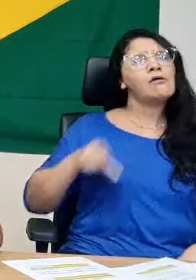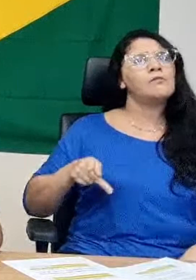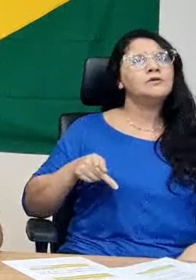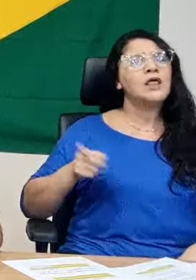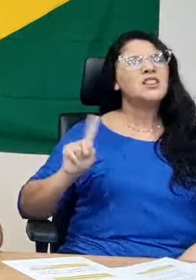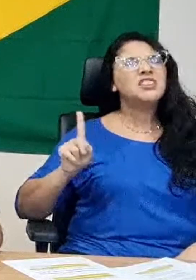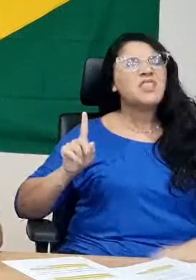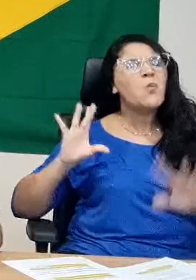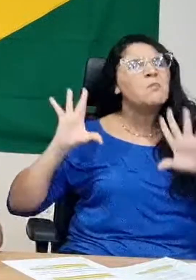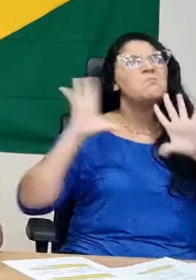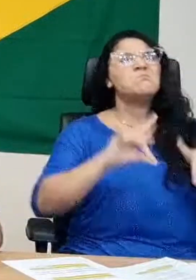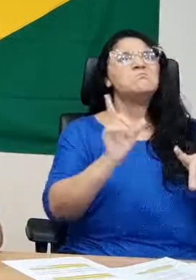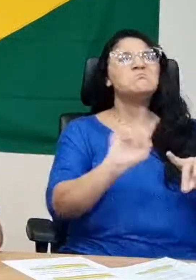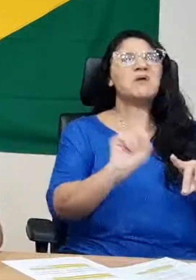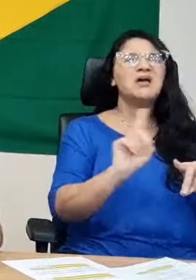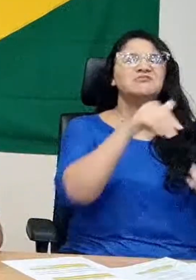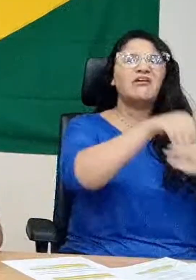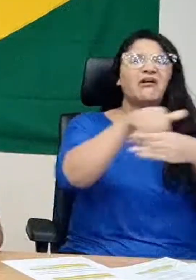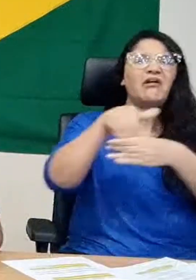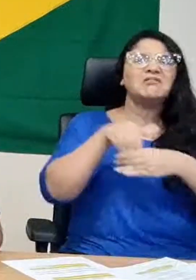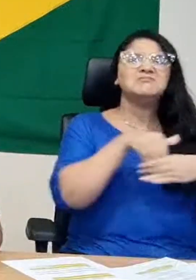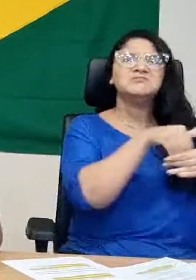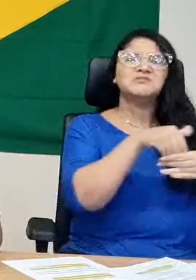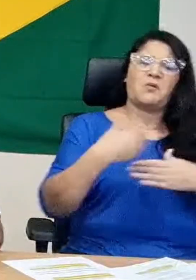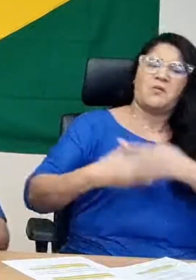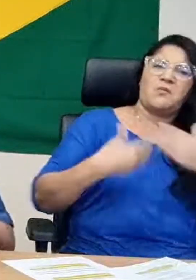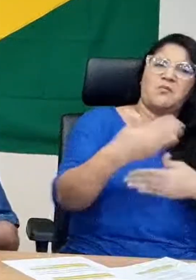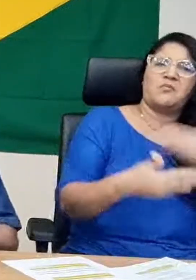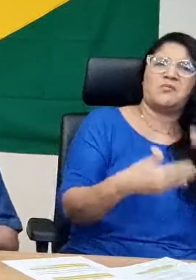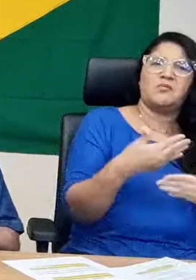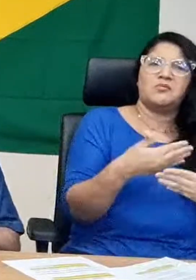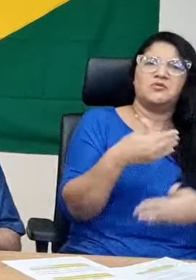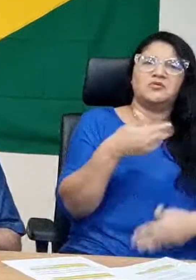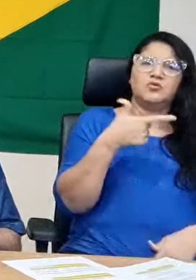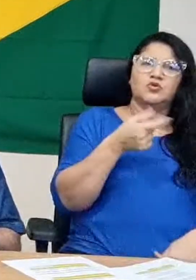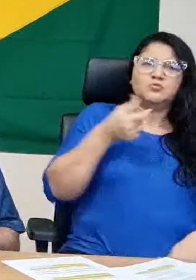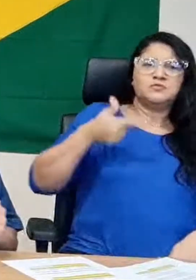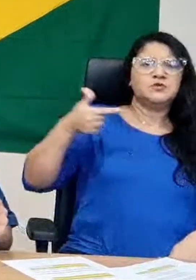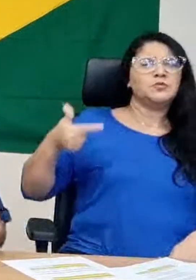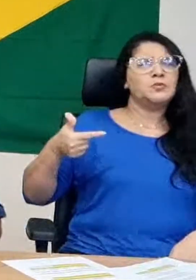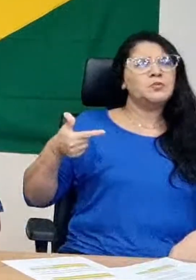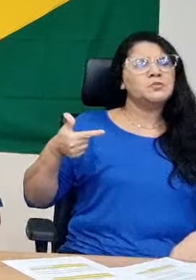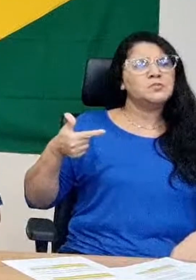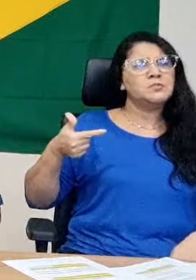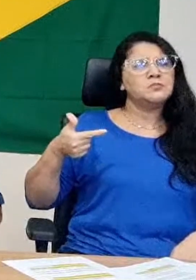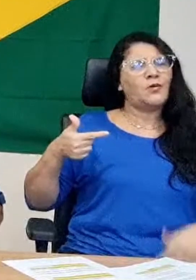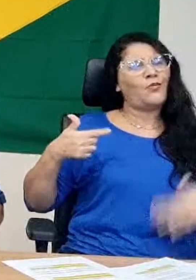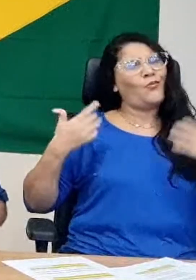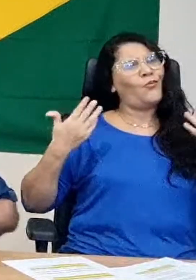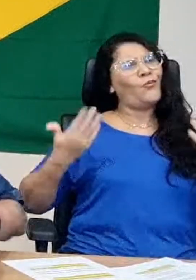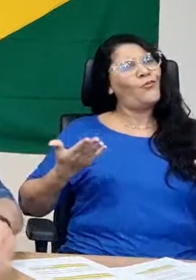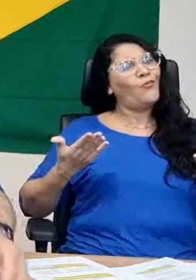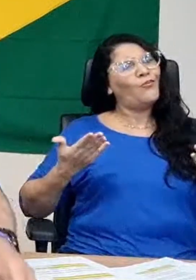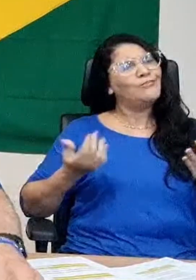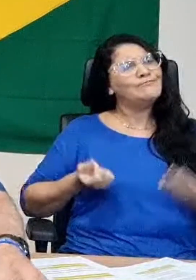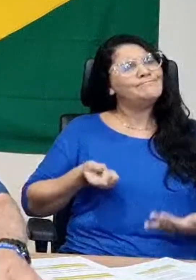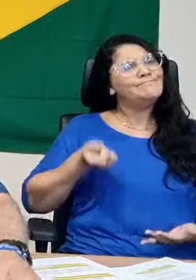perturbar mais a realização das eleições de 2022. Ora, isso,